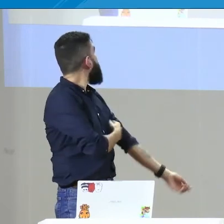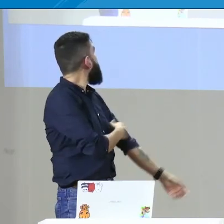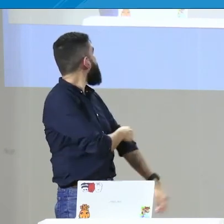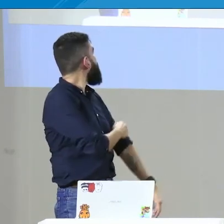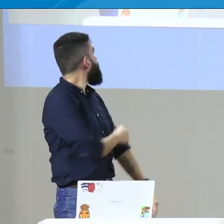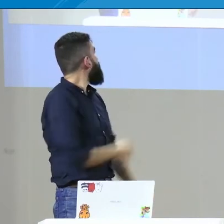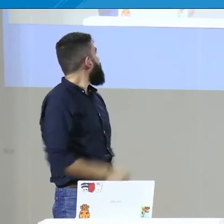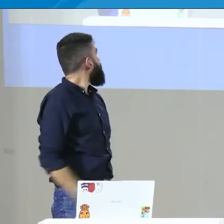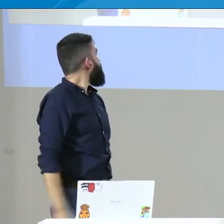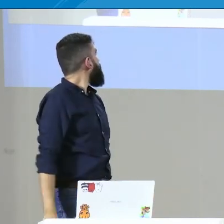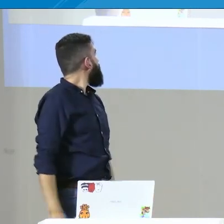Siguiente, por favor.